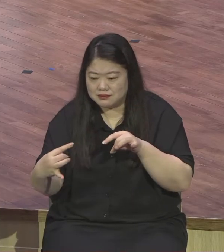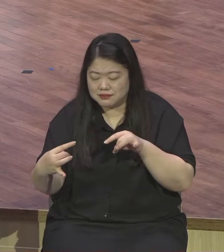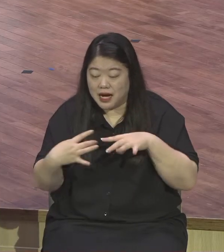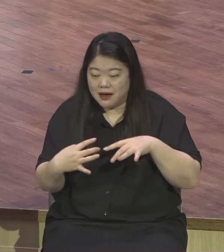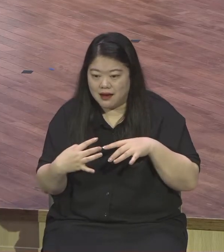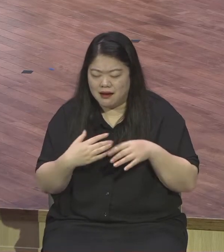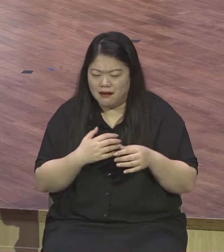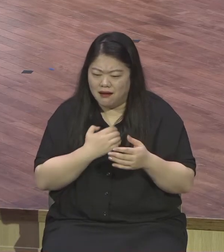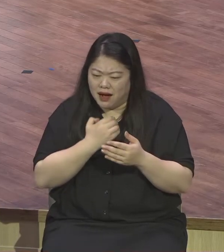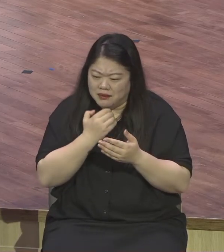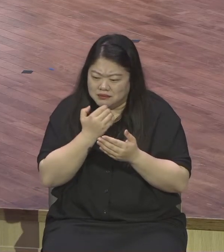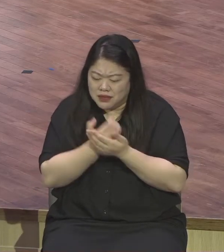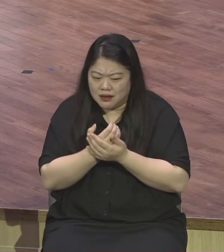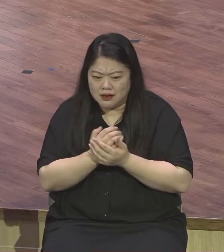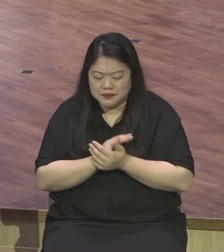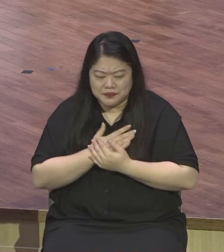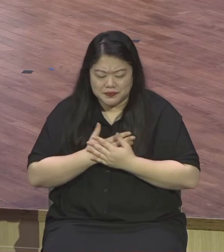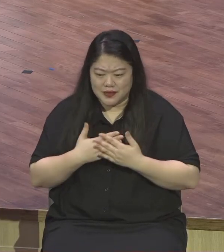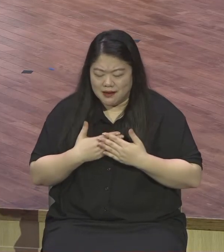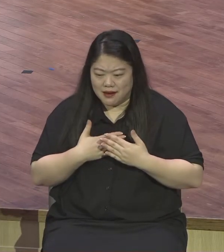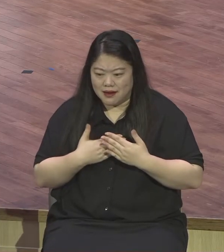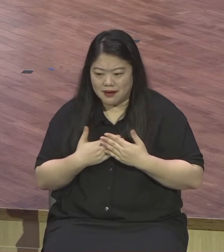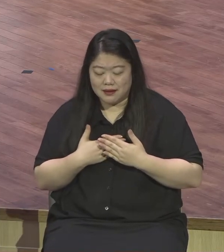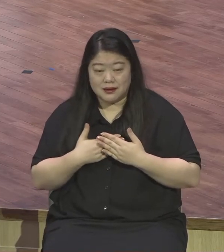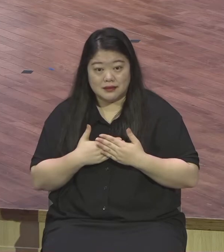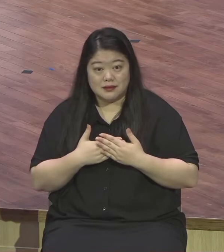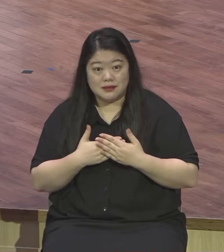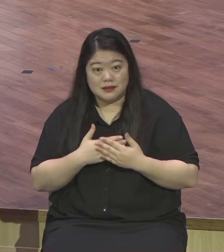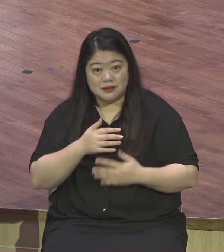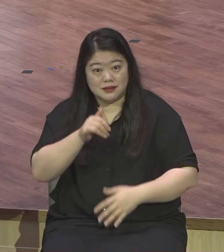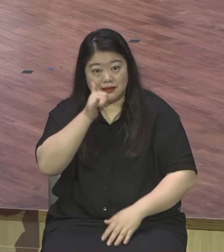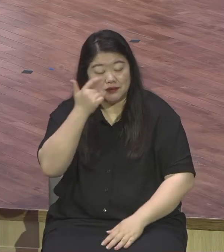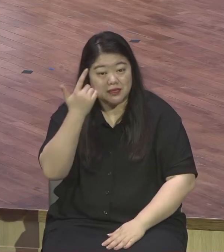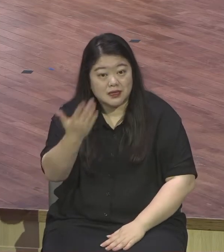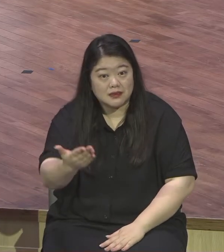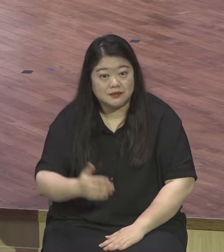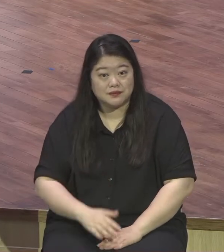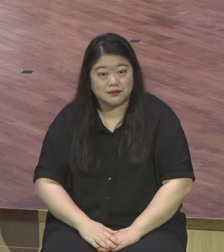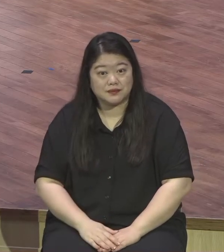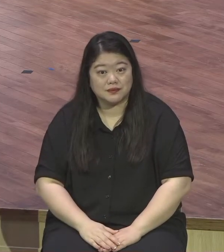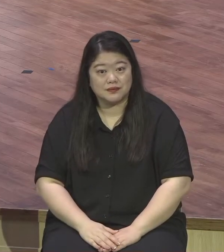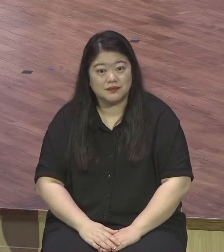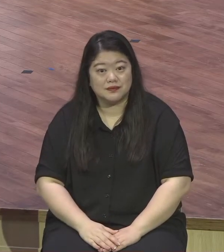때문에 직분 때문에 감동이 흘려넘쳐야 돼요.